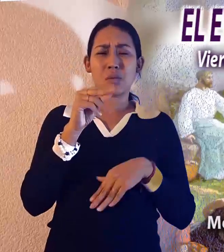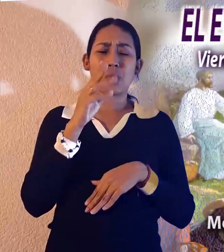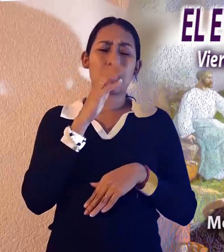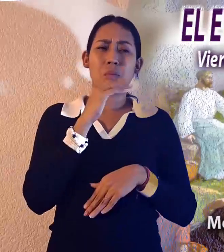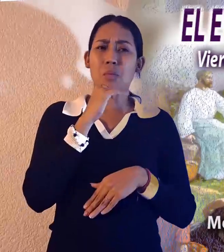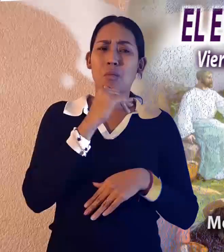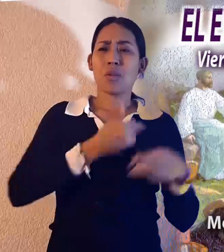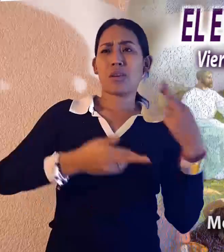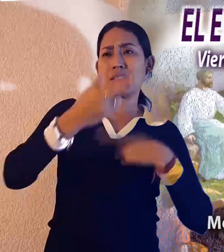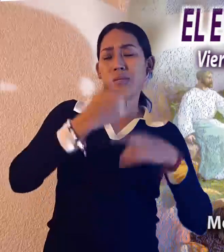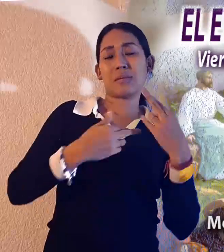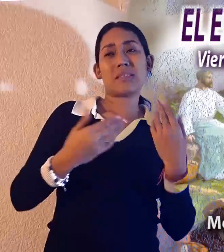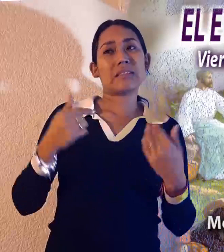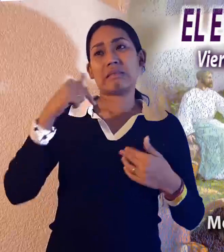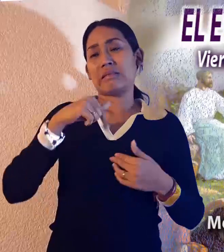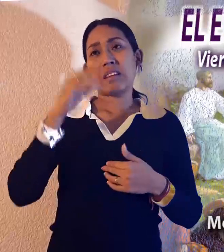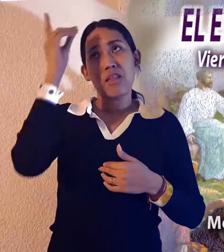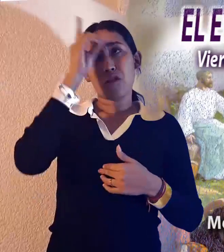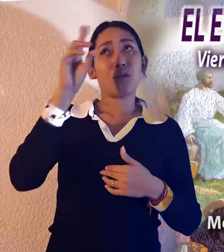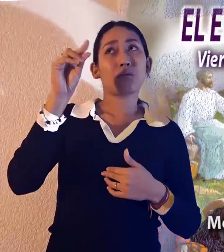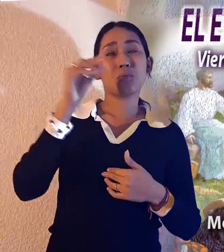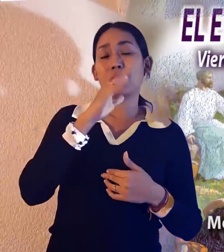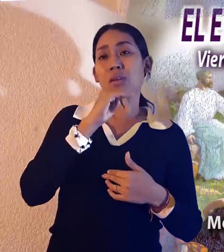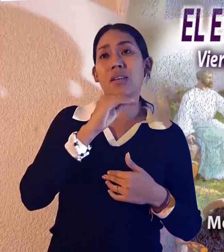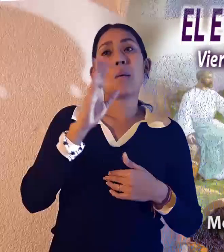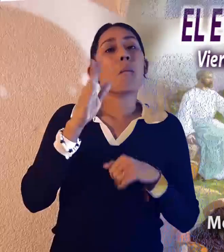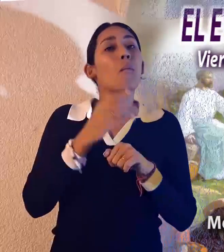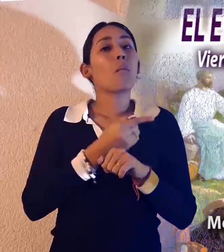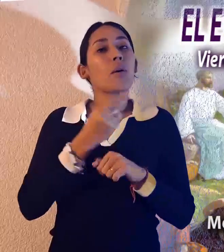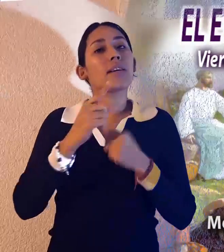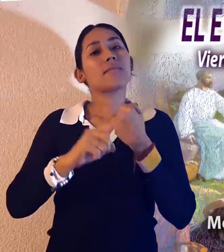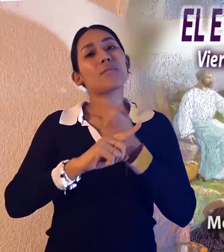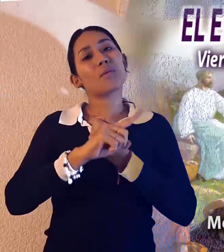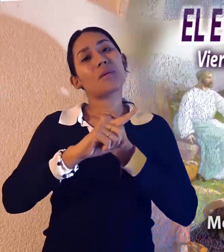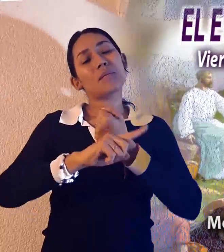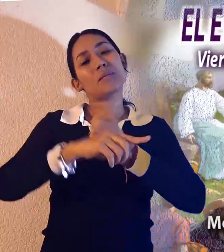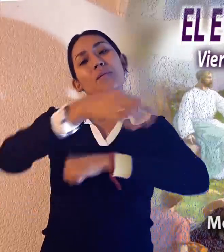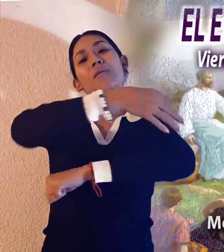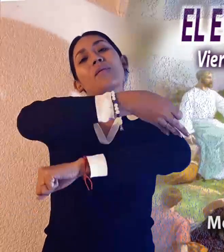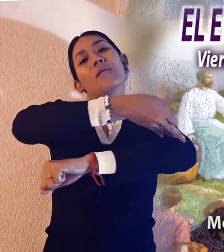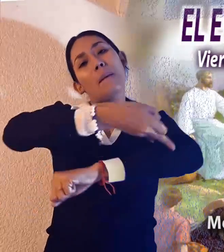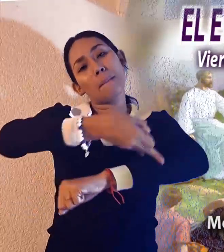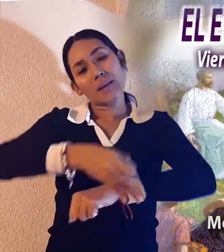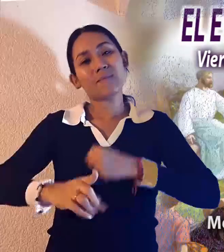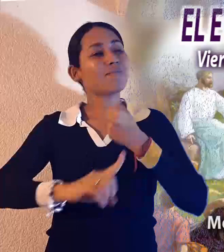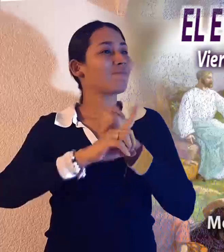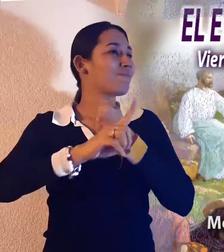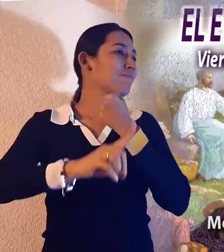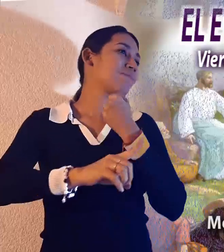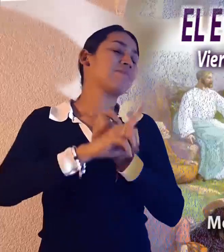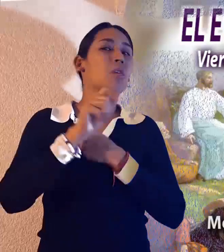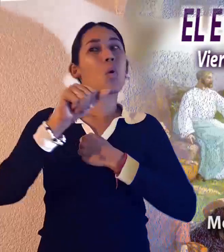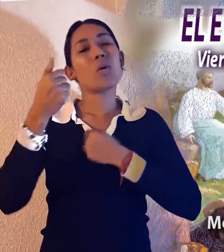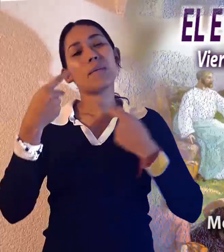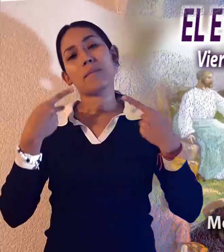ha logrado resolver los problemas familiares o las relaciones laborales, o bien se encuentra disgusto y pleito